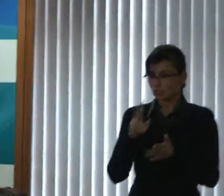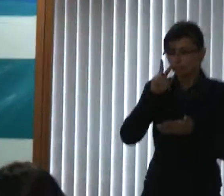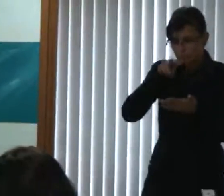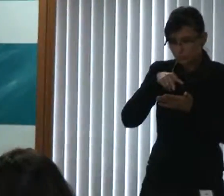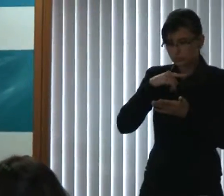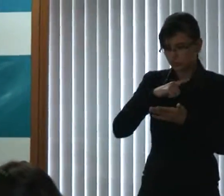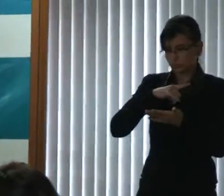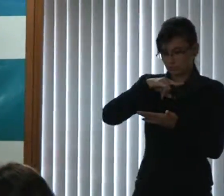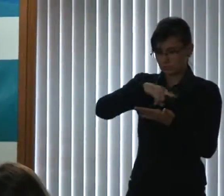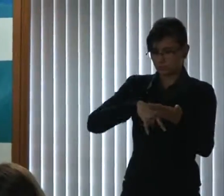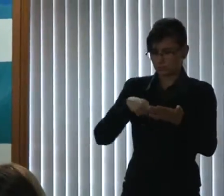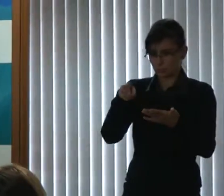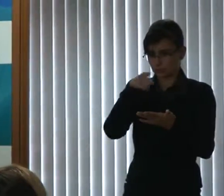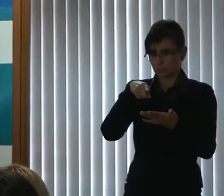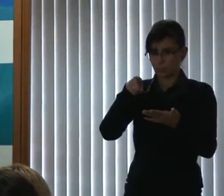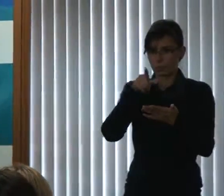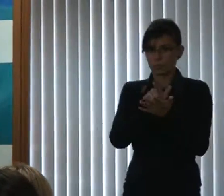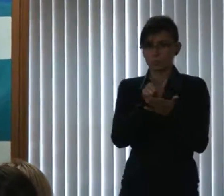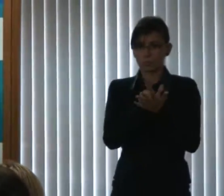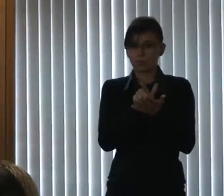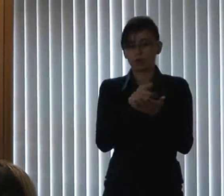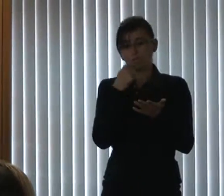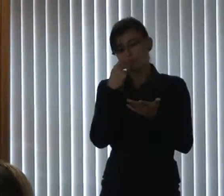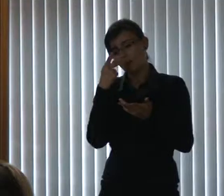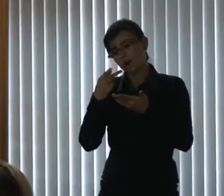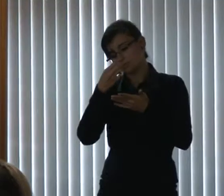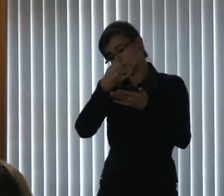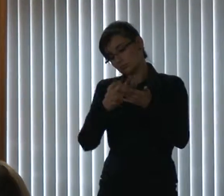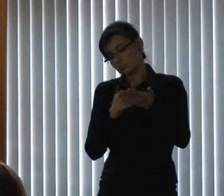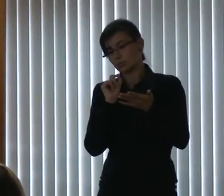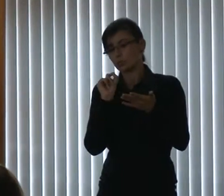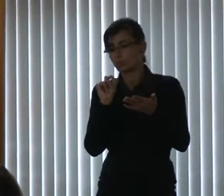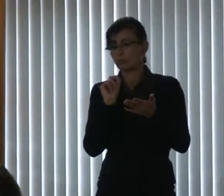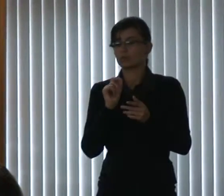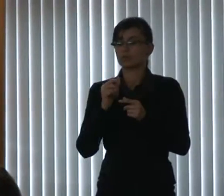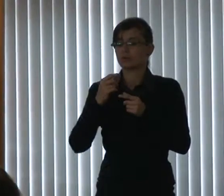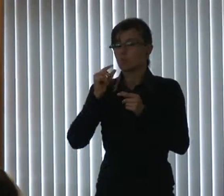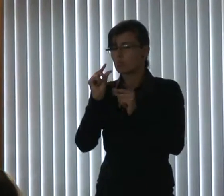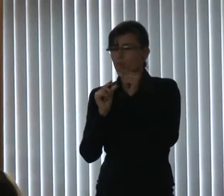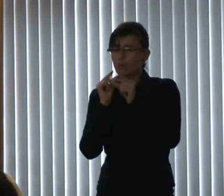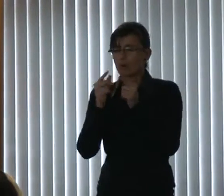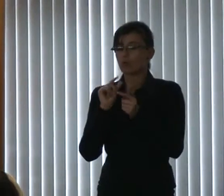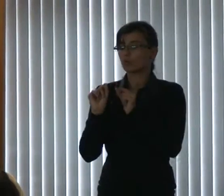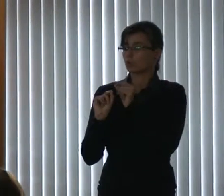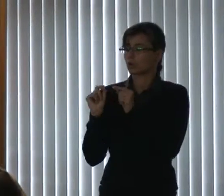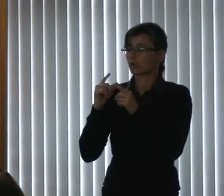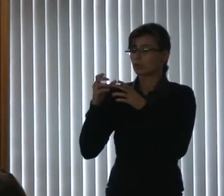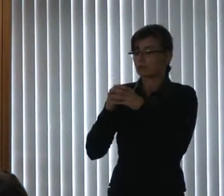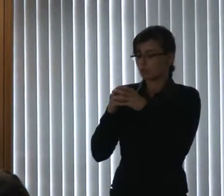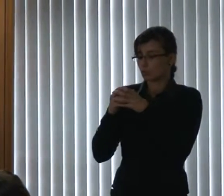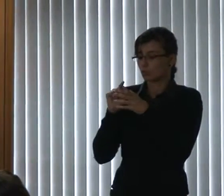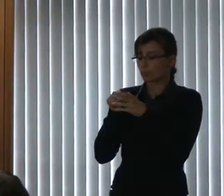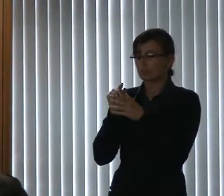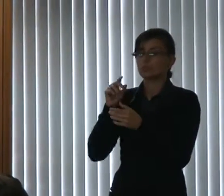que essa comissão vai fazer. Mas a comissão de acessibilidade, os objetivos dela não é estar